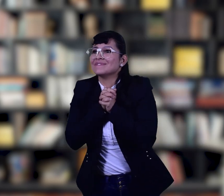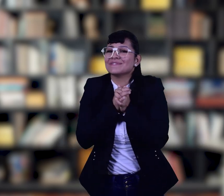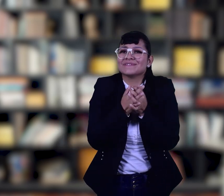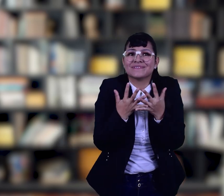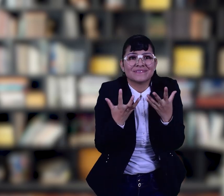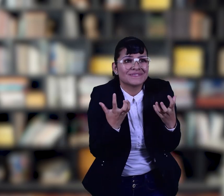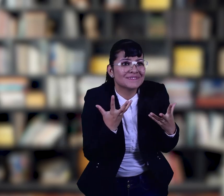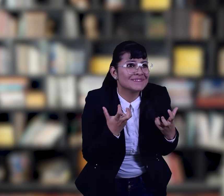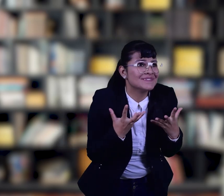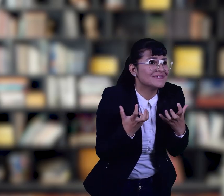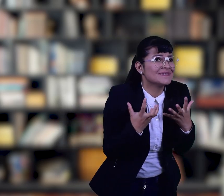Quiero.